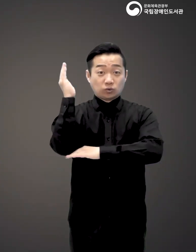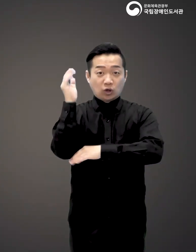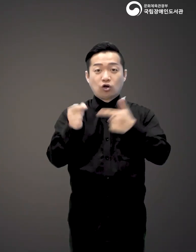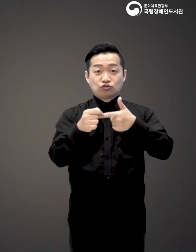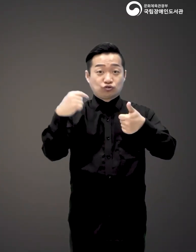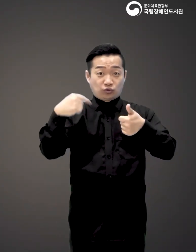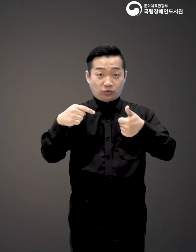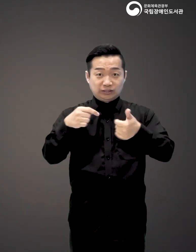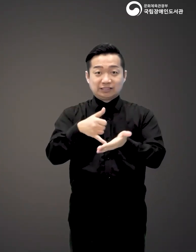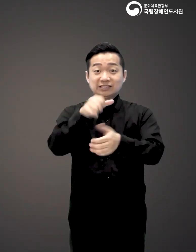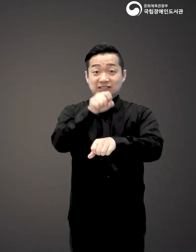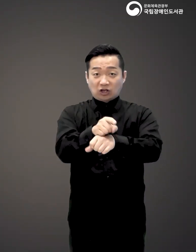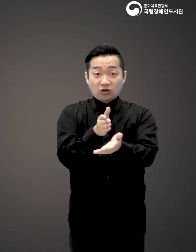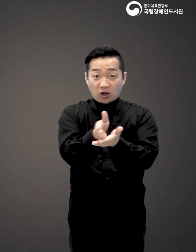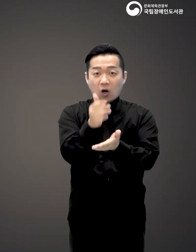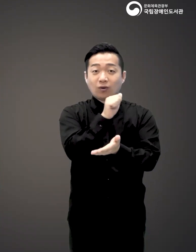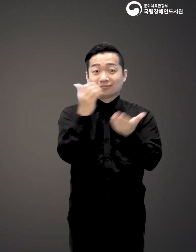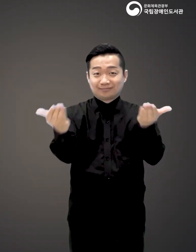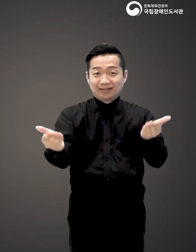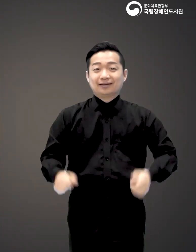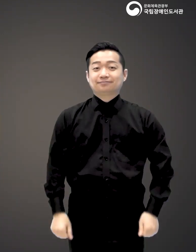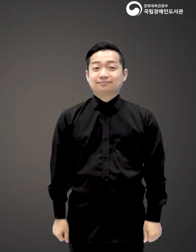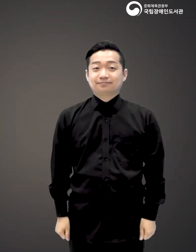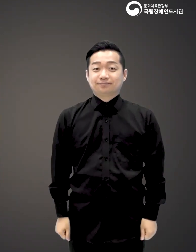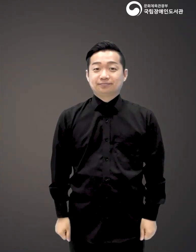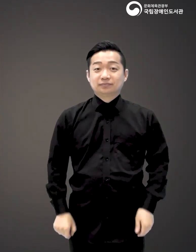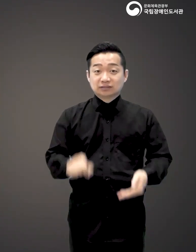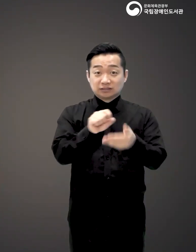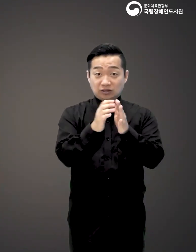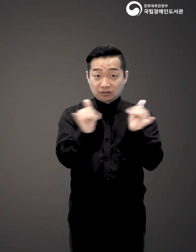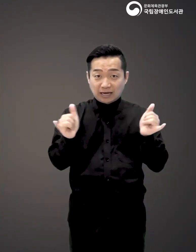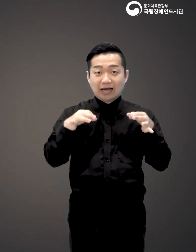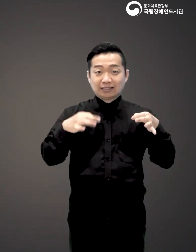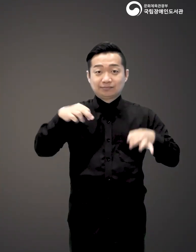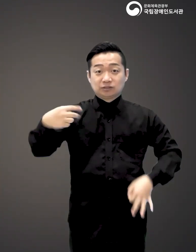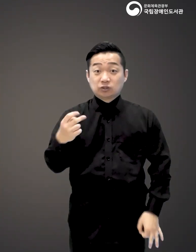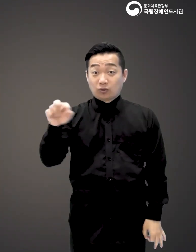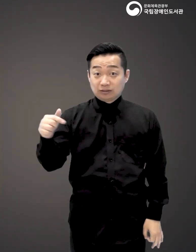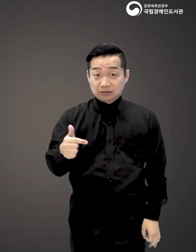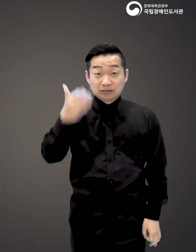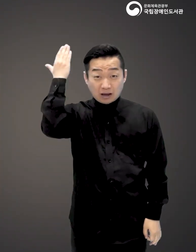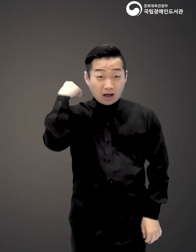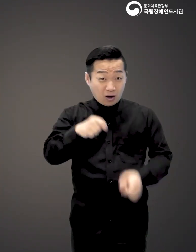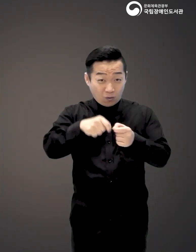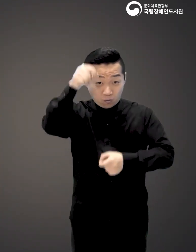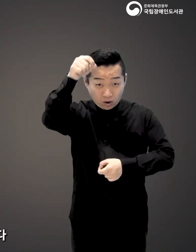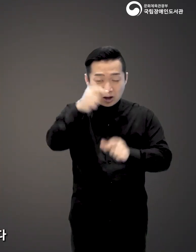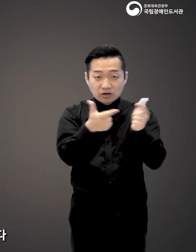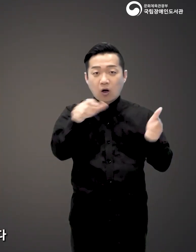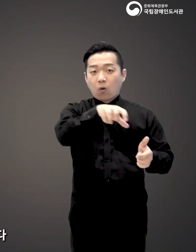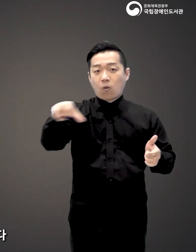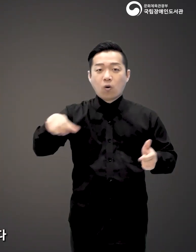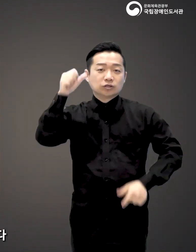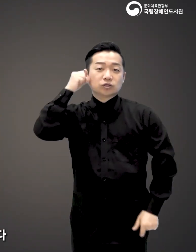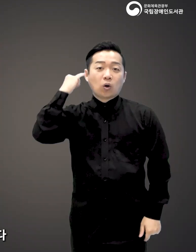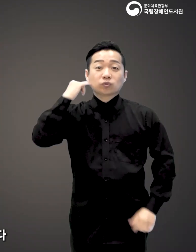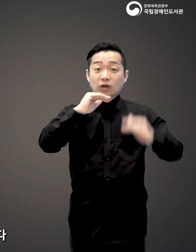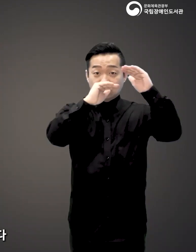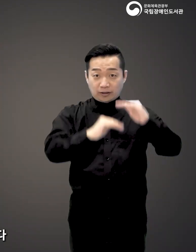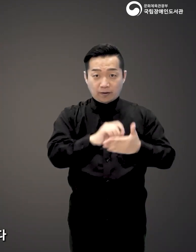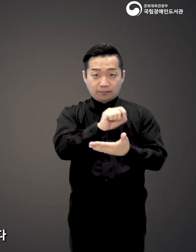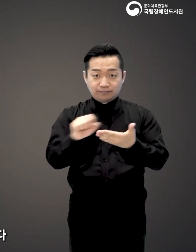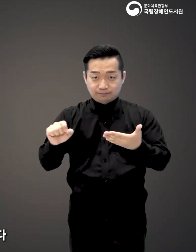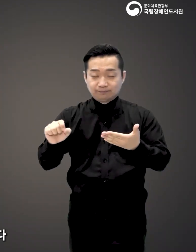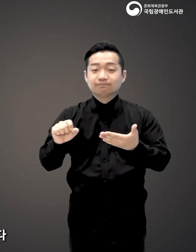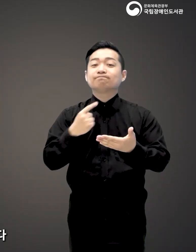6교시 인성 영역을 소개합니다. 저자 김송은은 그동안 꾸준히 여러 매체의 청소년을